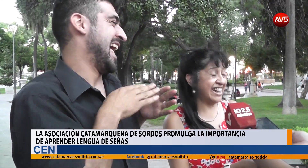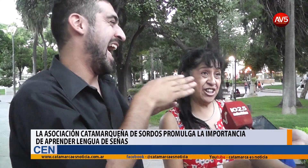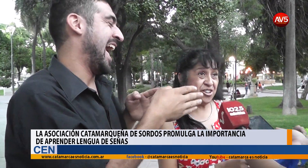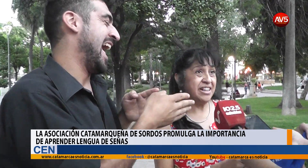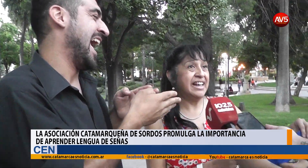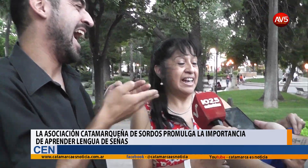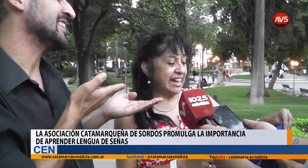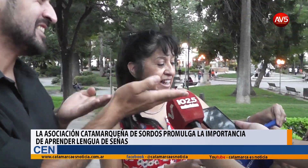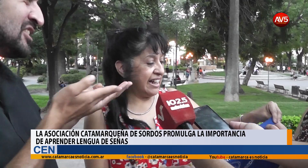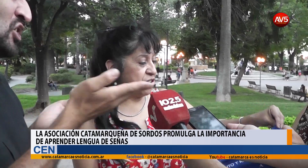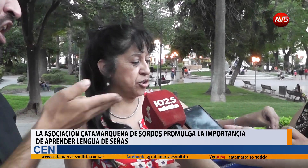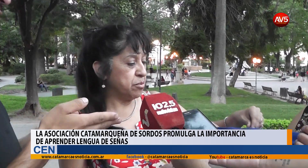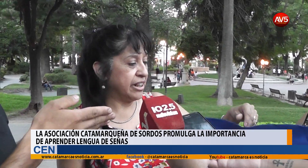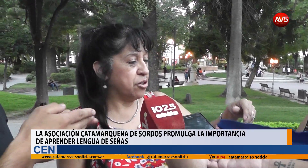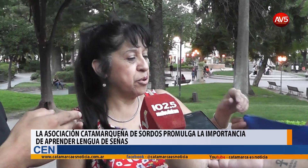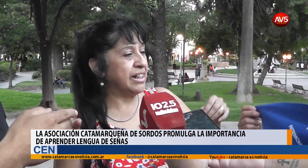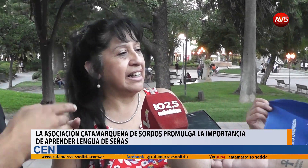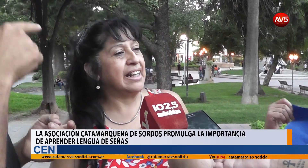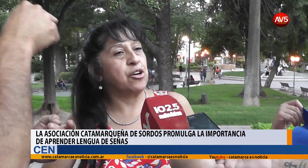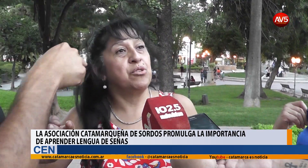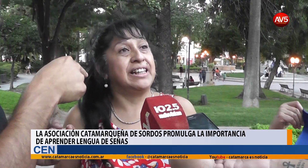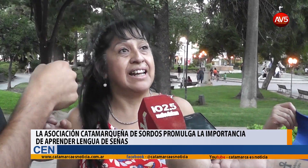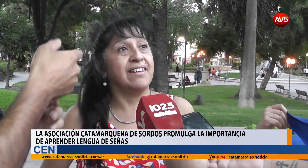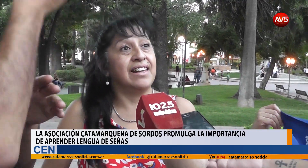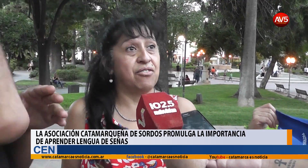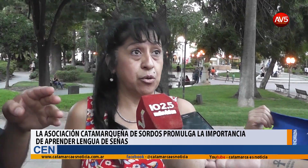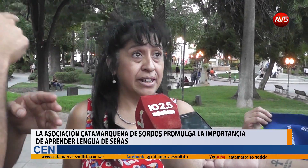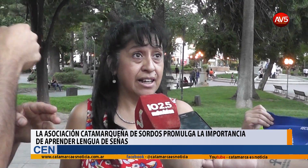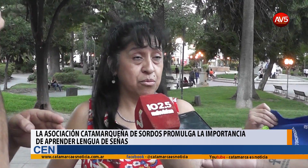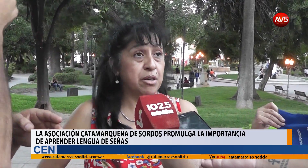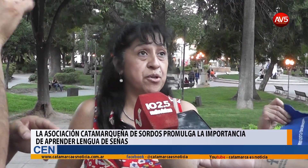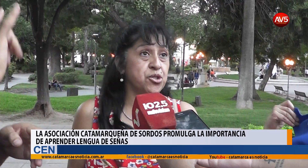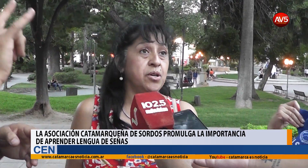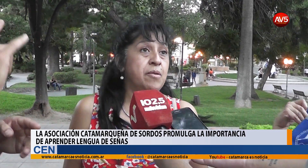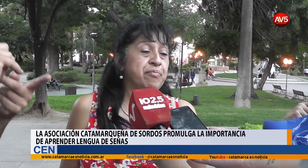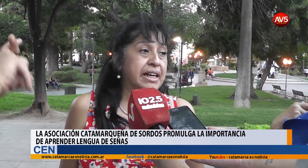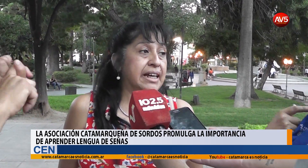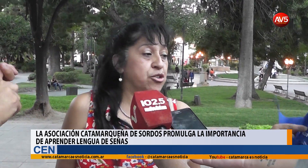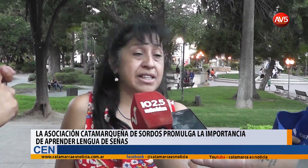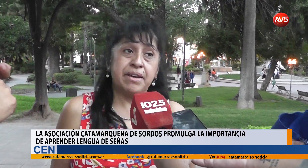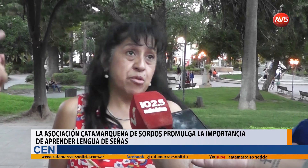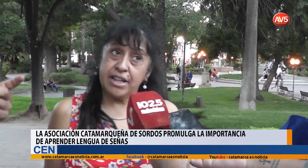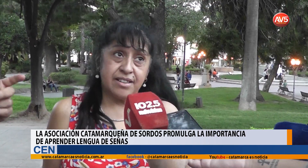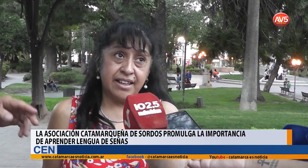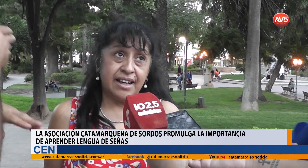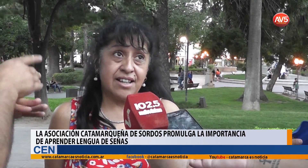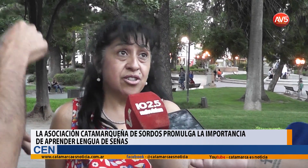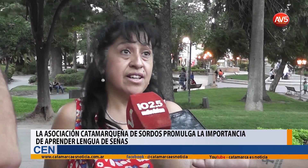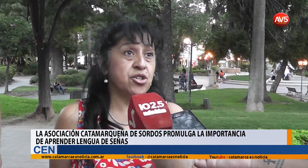gestión. Nosotros hemos llegado por una tarea comunitaria desde la facultad con mi esposo. No sabíamos que existía la asociación.